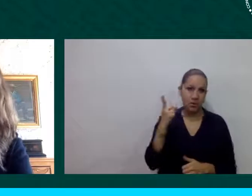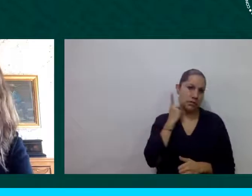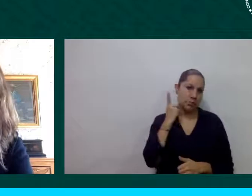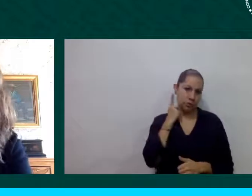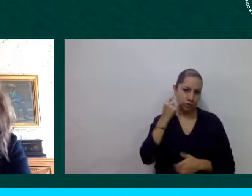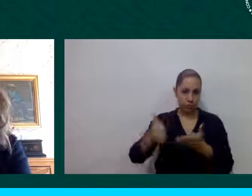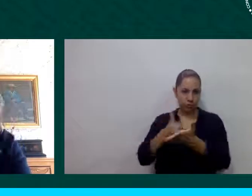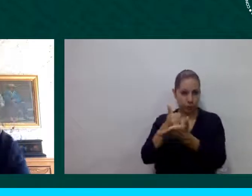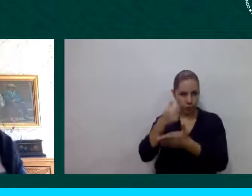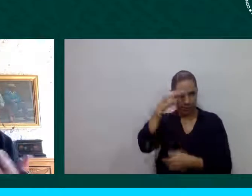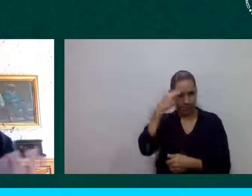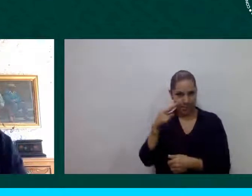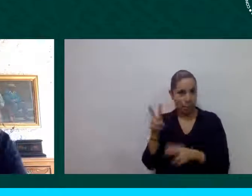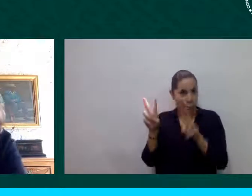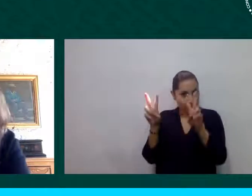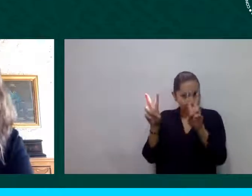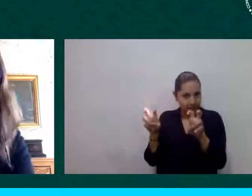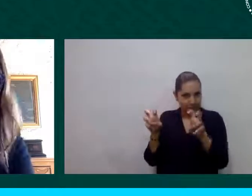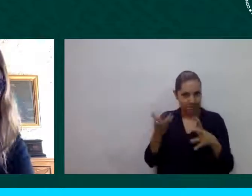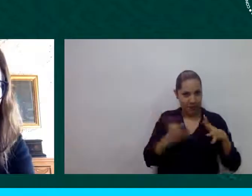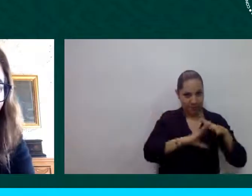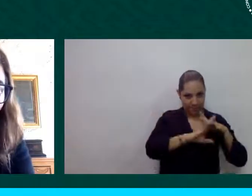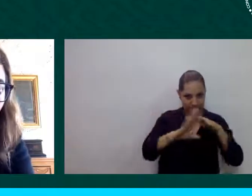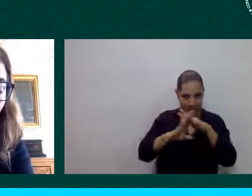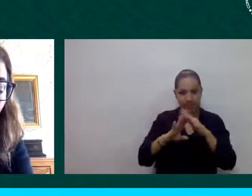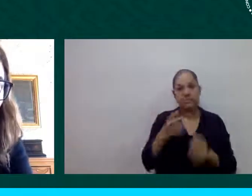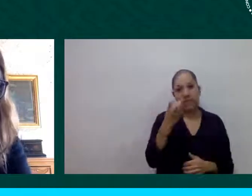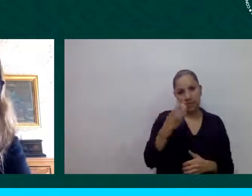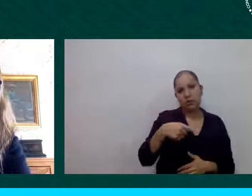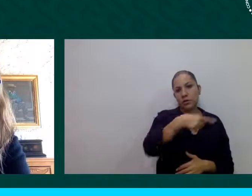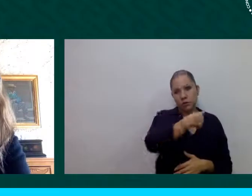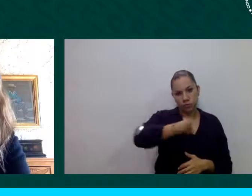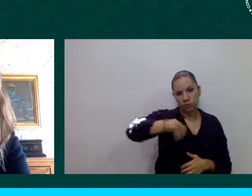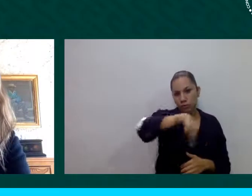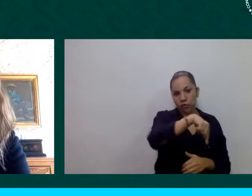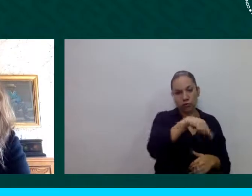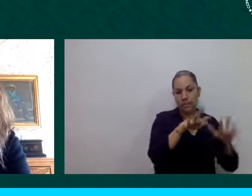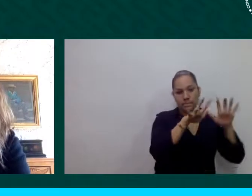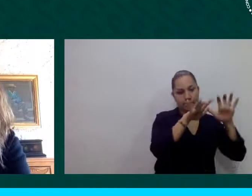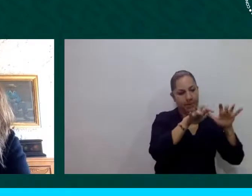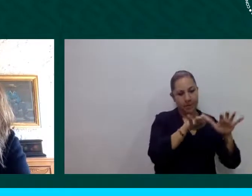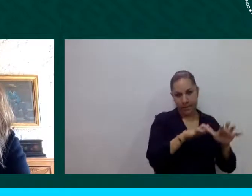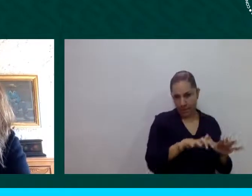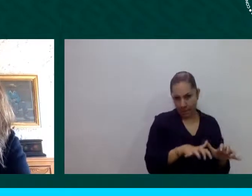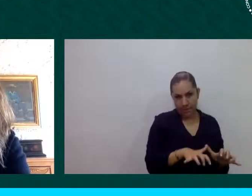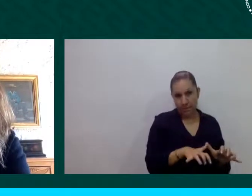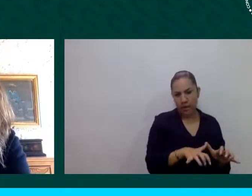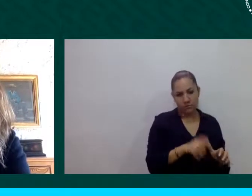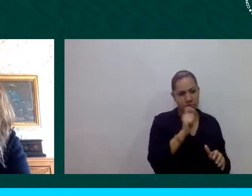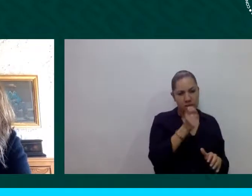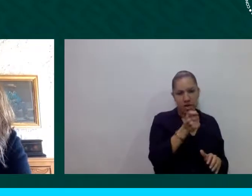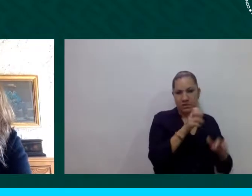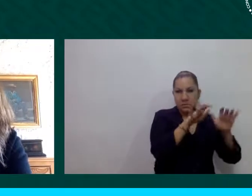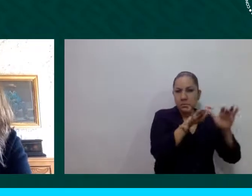un one pager un documento digamos muy sencillo en donde se planteaba digamos el contexto de la de